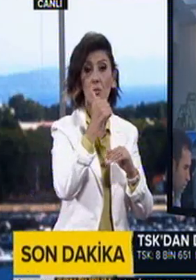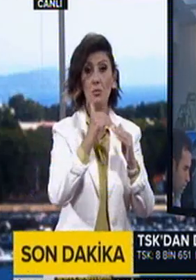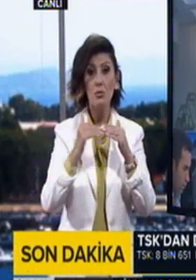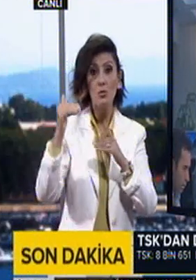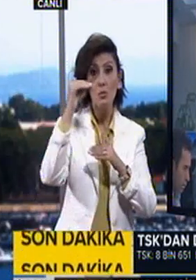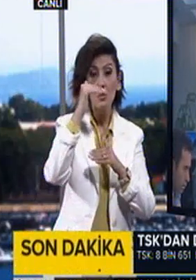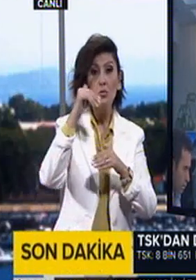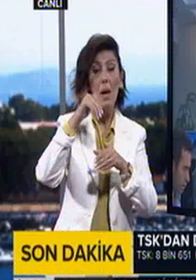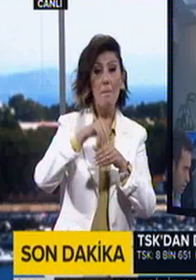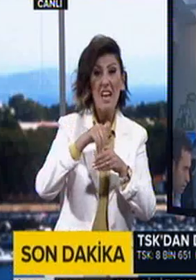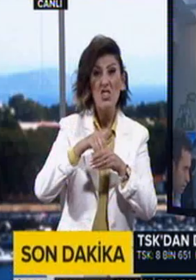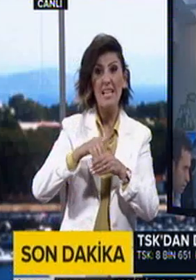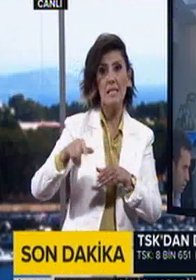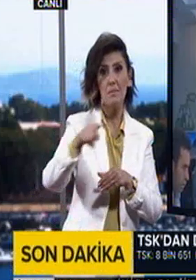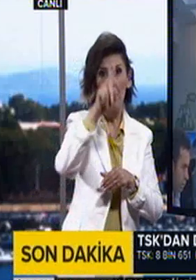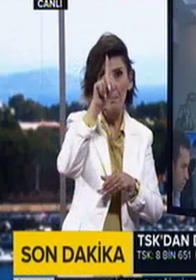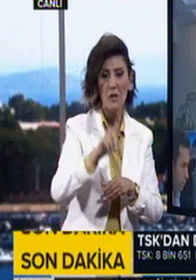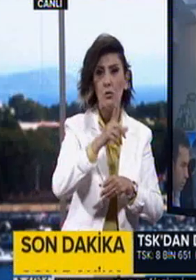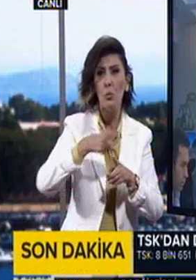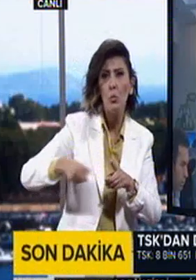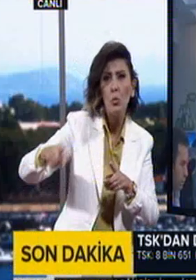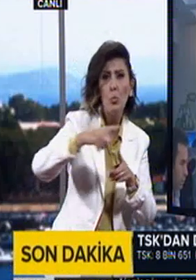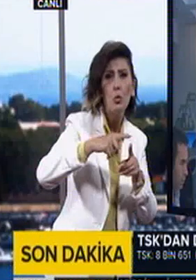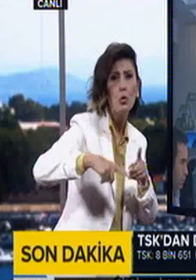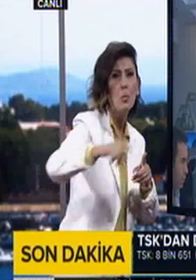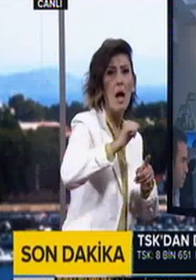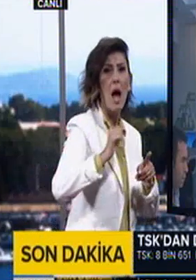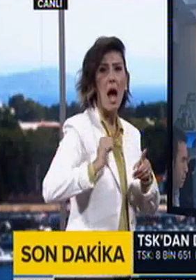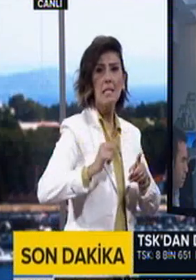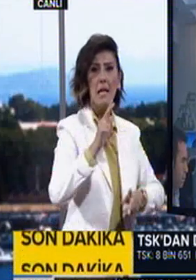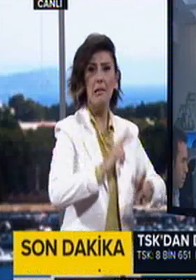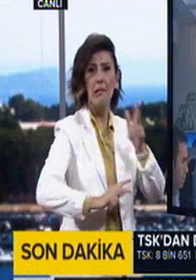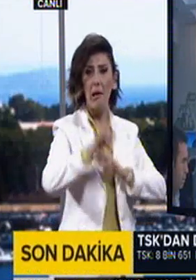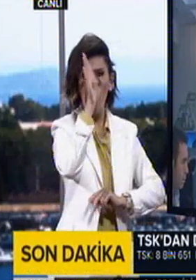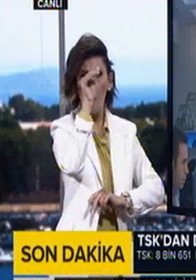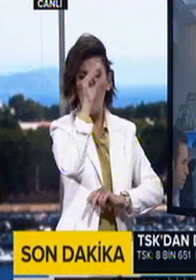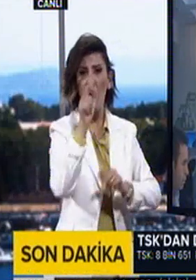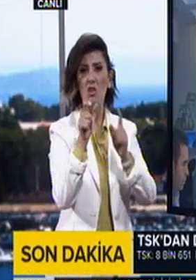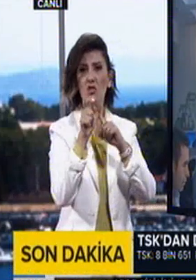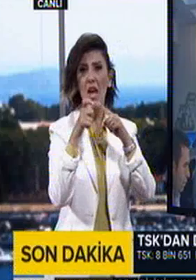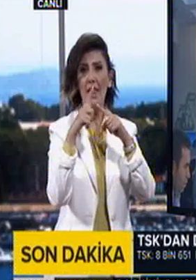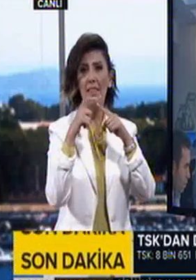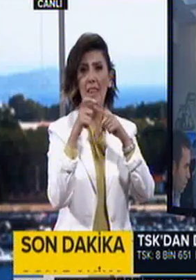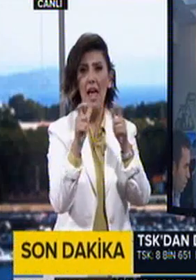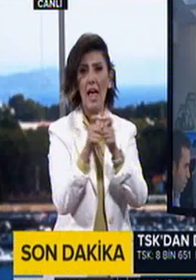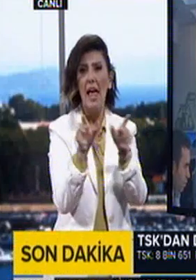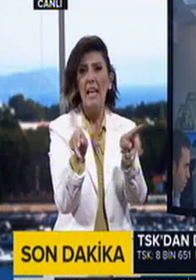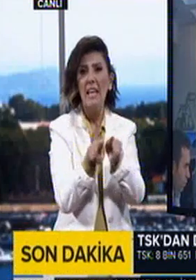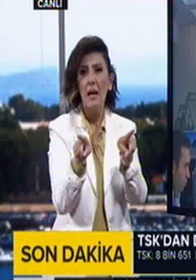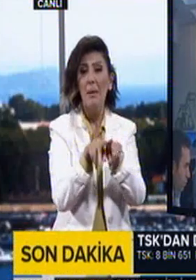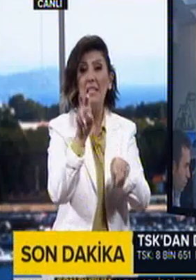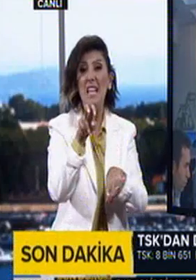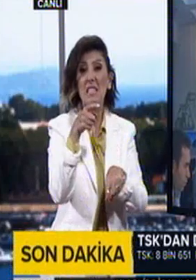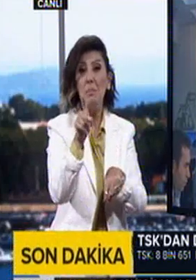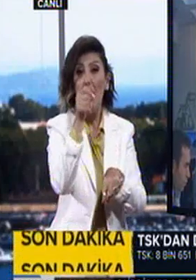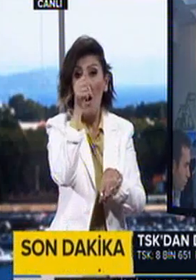başta olmak üzere tüm kurumlarımıza asker elbisesi taşıyan illegal çete mensubu hain teröristlerin sayısının 8